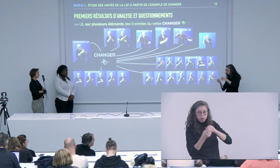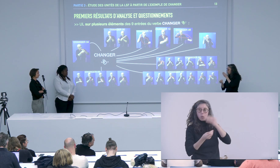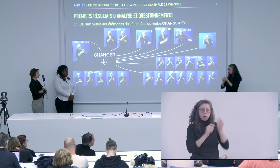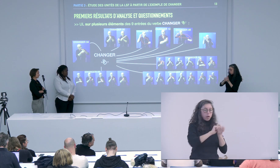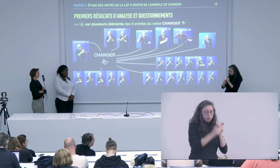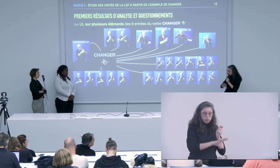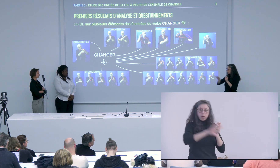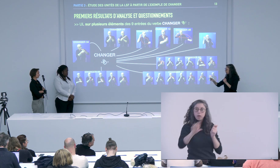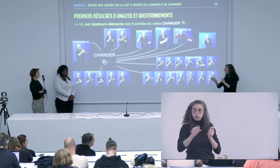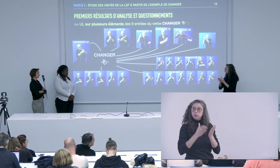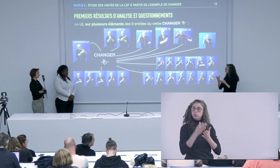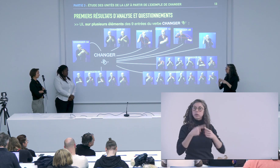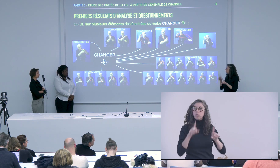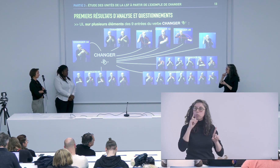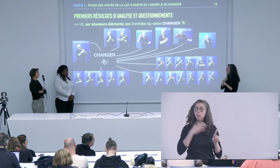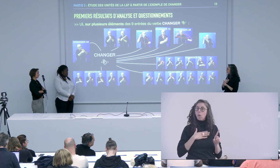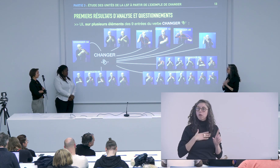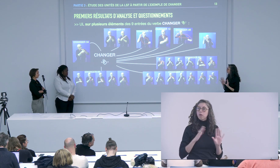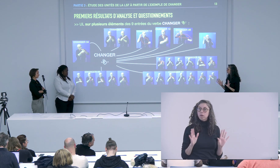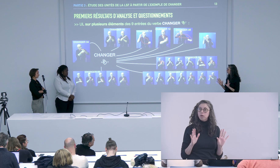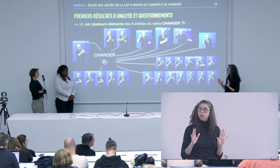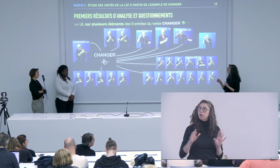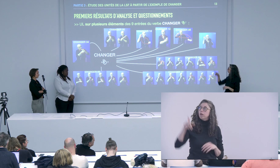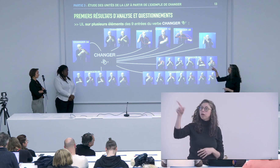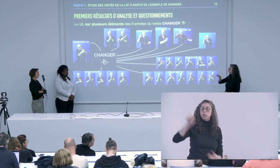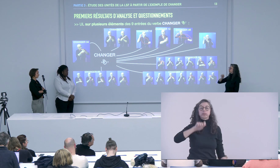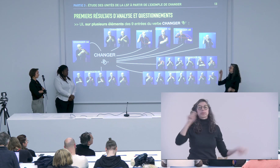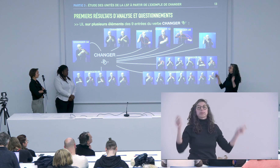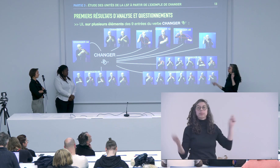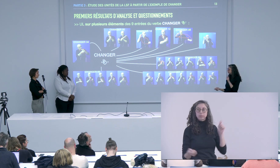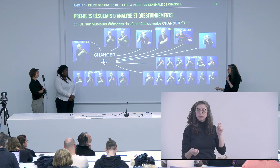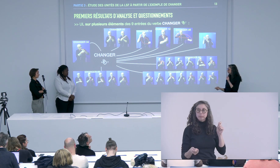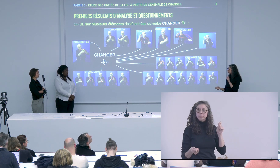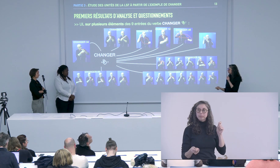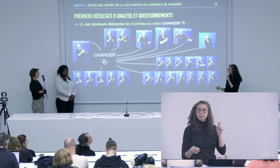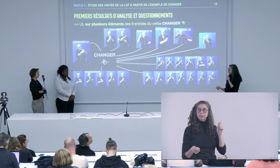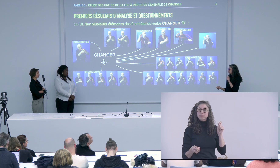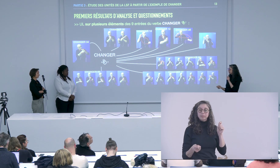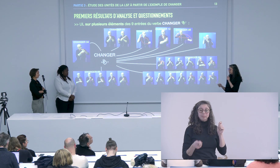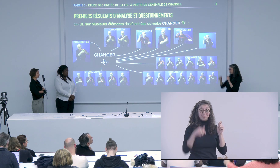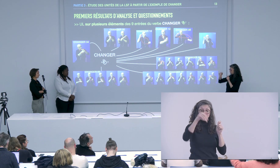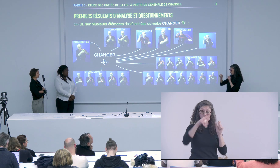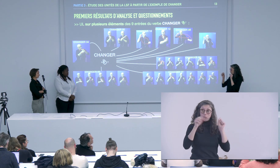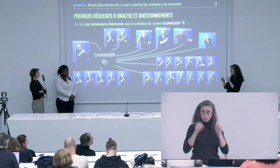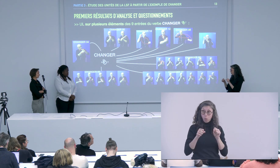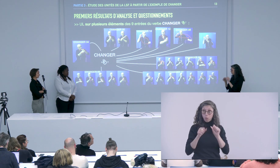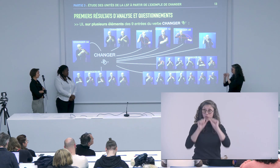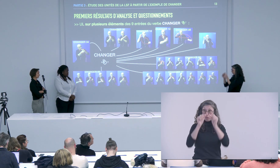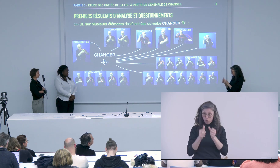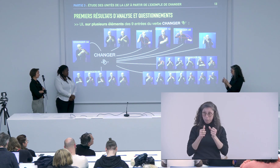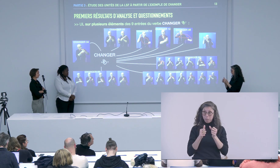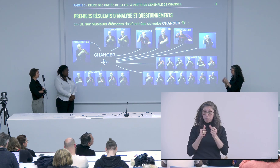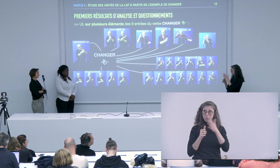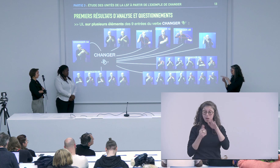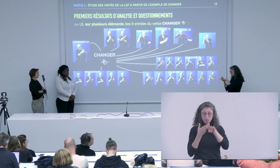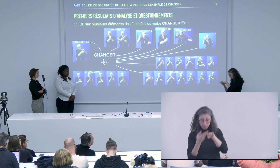on est sur quelque chose de très très fin pour moi vraiment si on change quand on change d'espace ou quand on change les distances entre les mains on